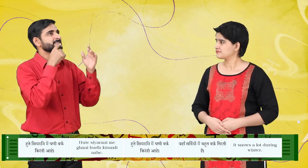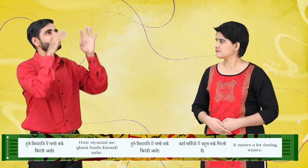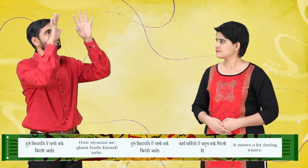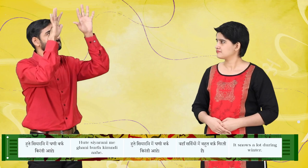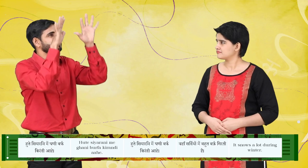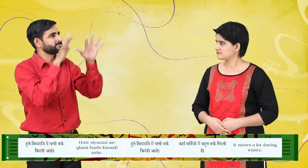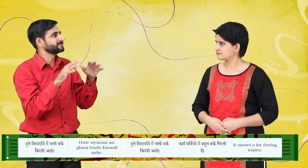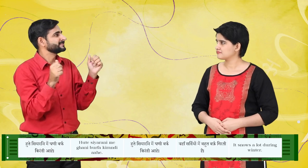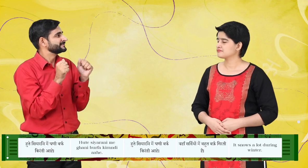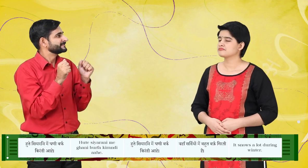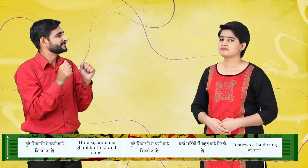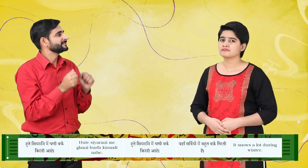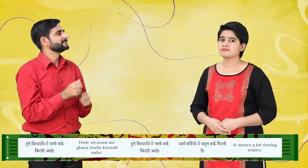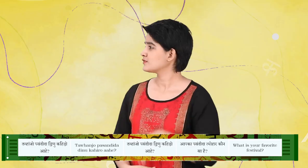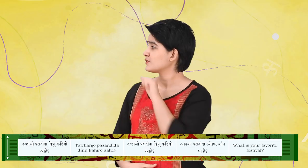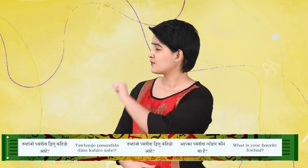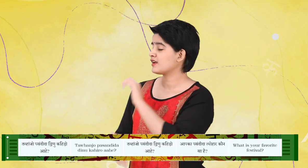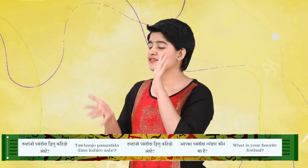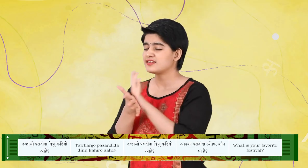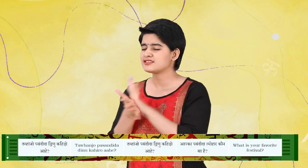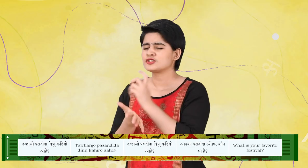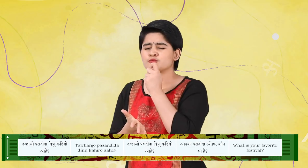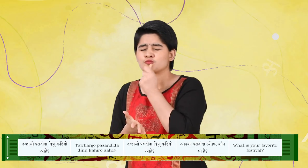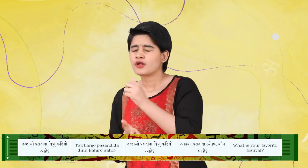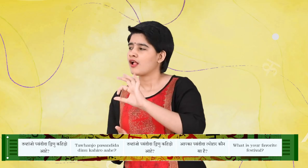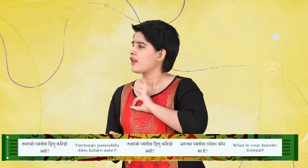आहे. मुहिन जो पसेंदी दा डिण